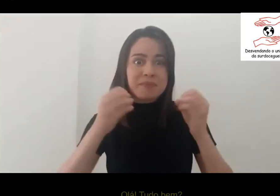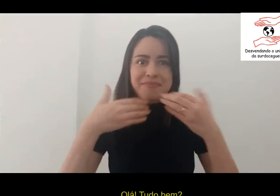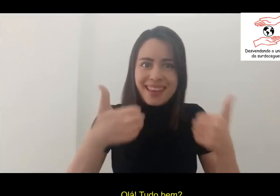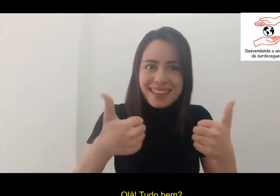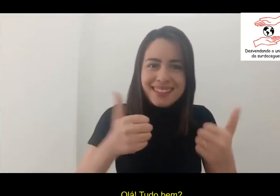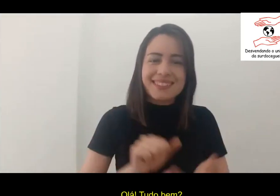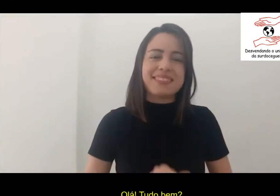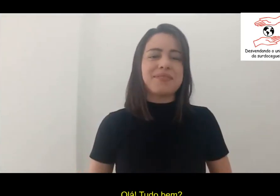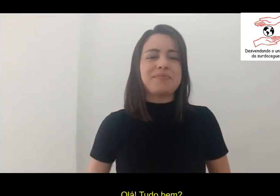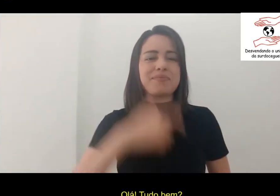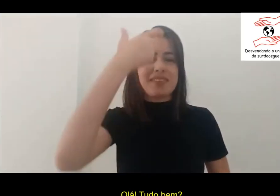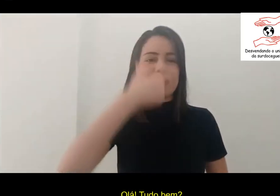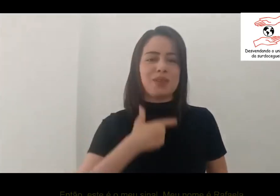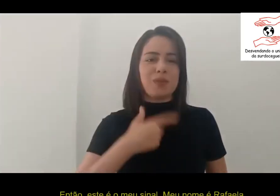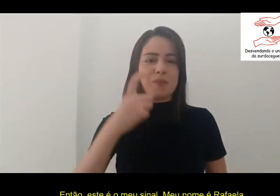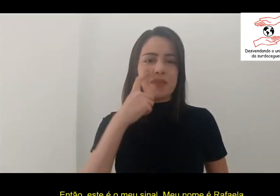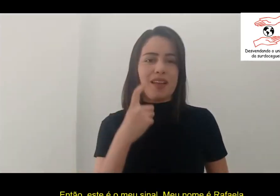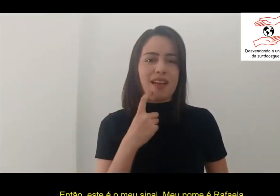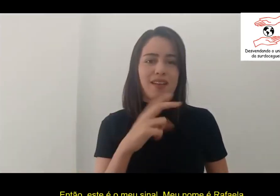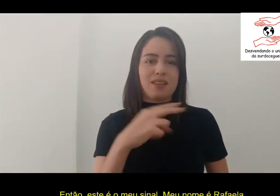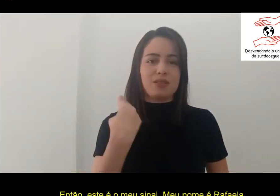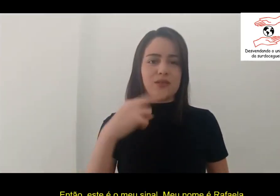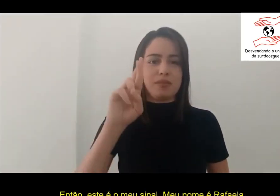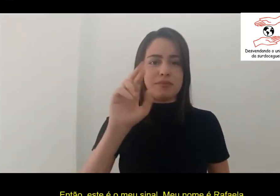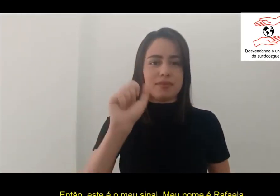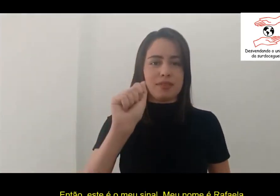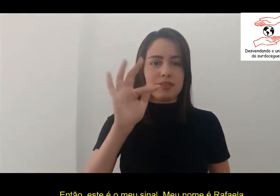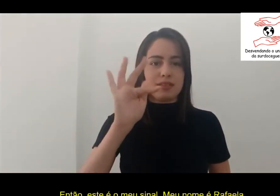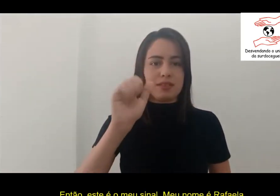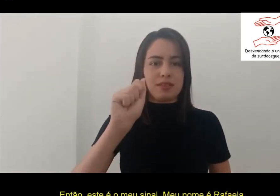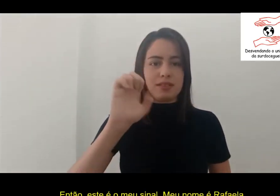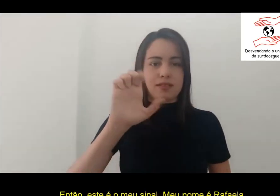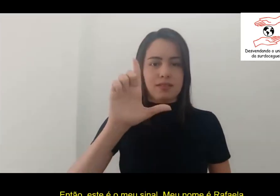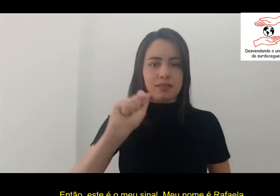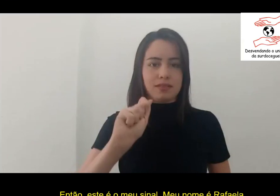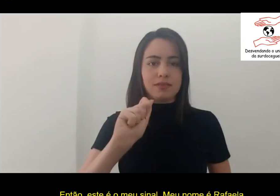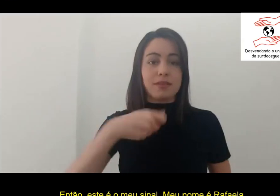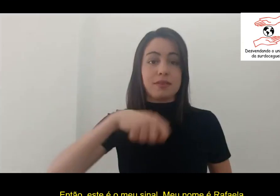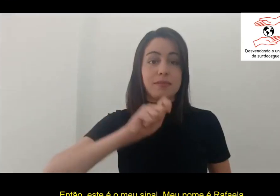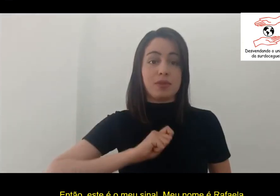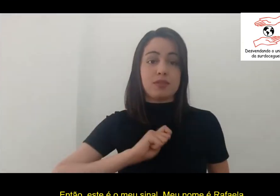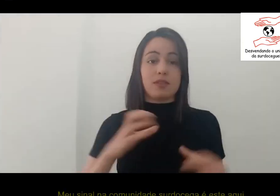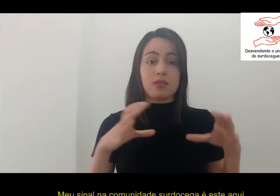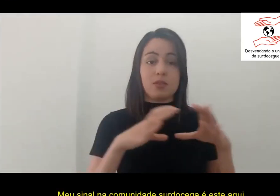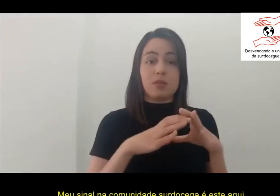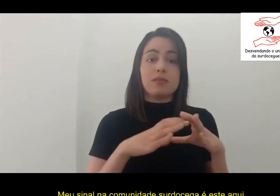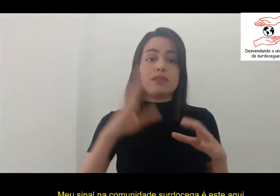Olá, tudo bem? Então, este é o meu sinal. Meu nome é Rafaela. Meu sinal na